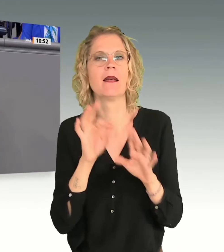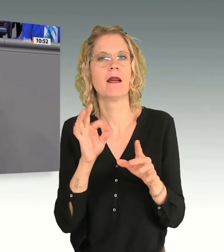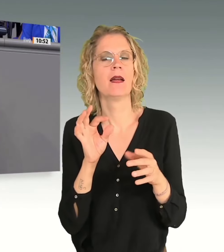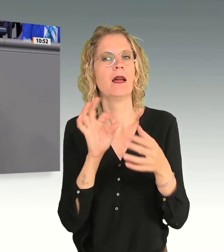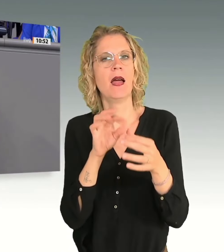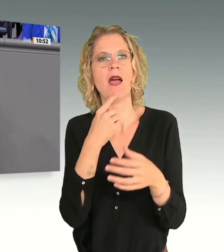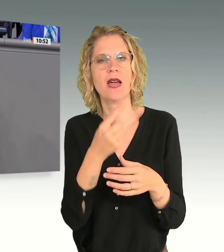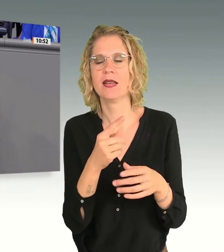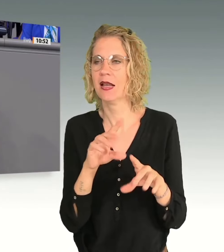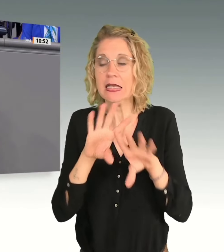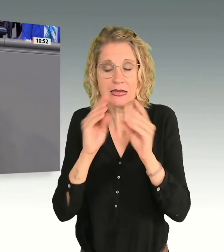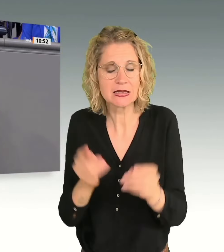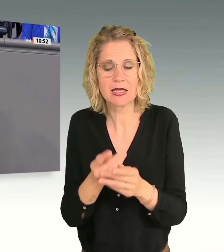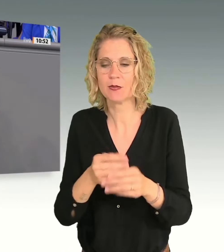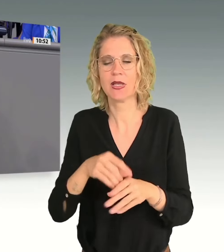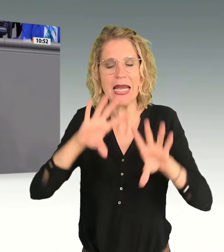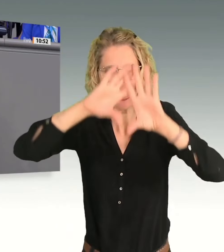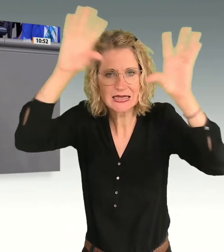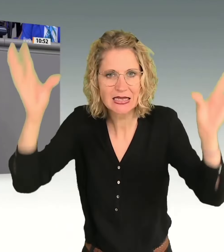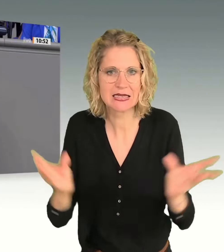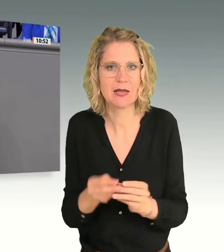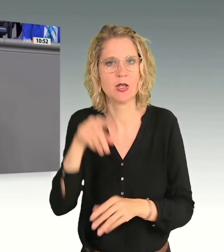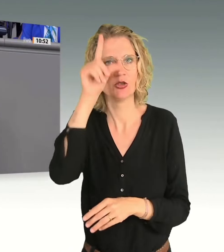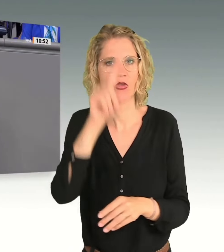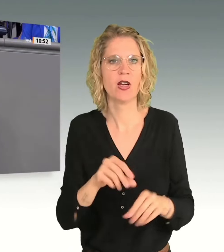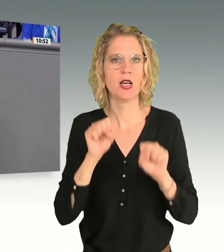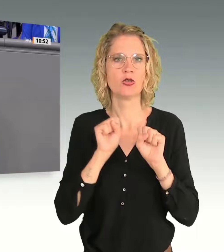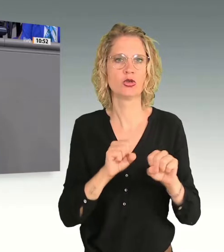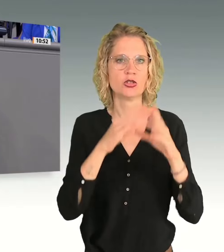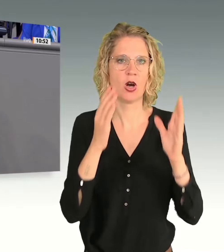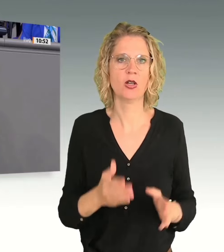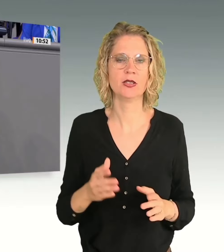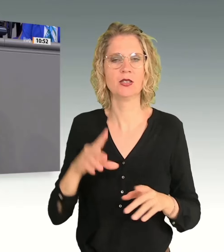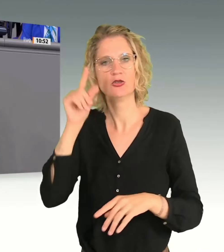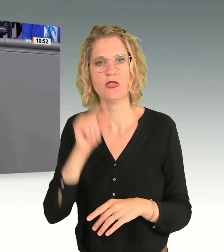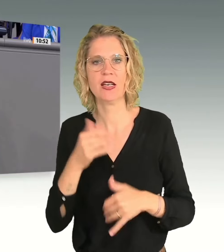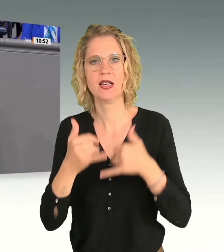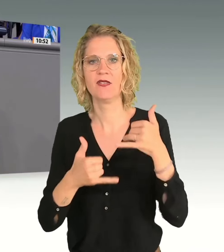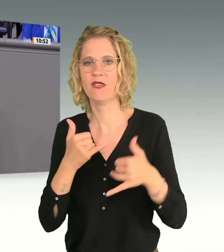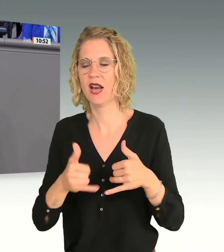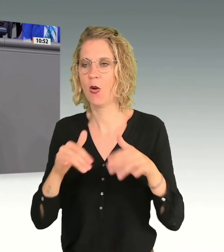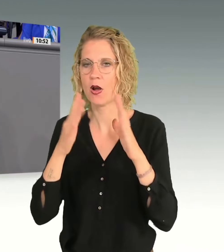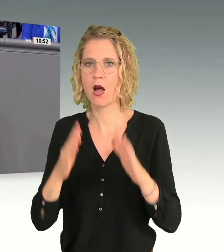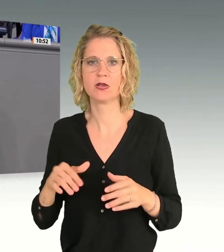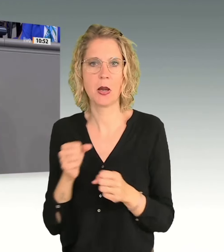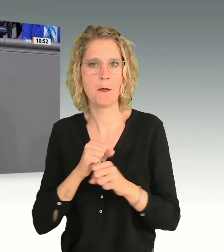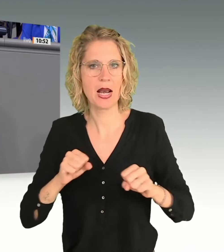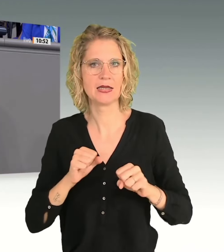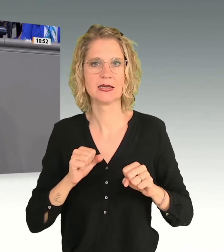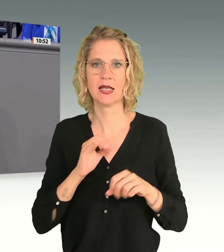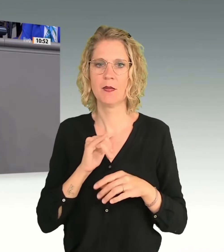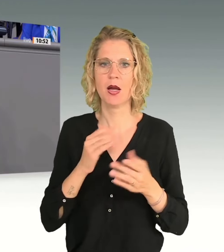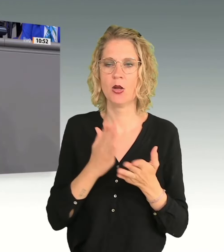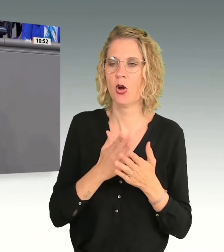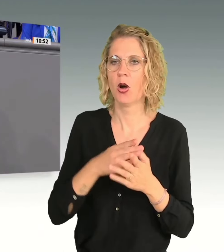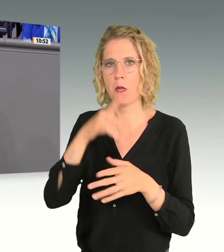wenig Schutzräume haben, wir haben zu wenig Frauenhausplätze, wir haben immer noch den Bedarf zu Schulen, bei der